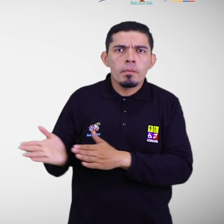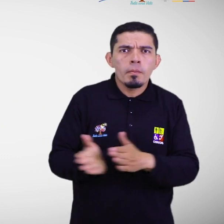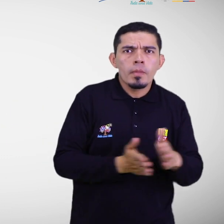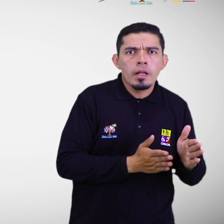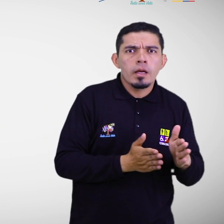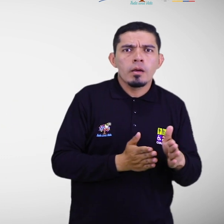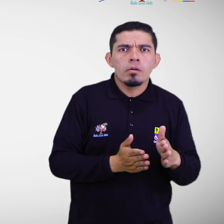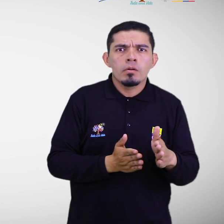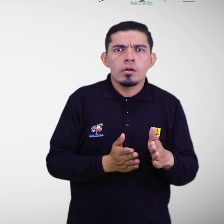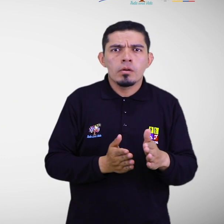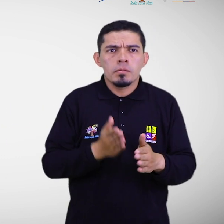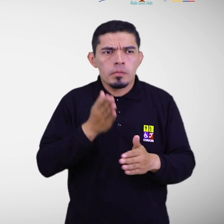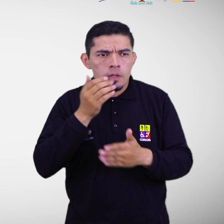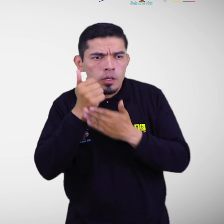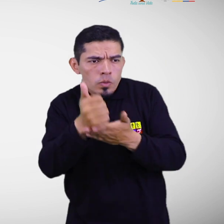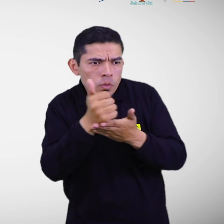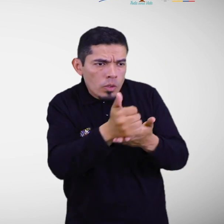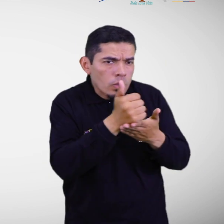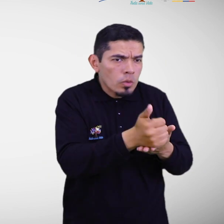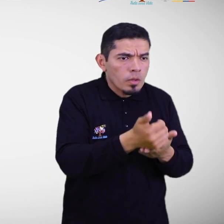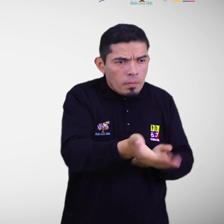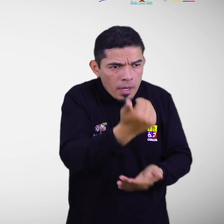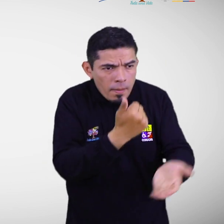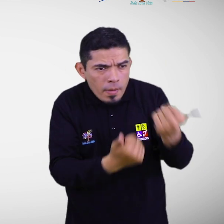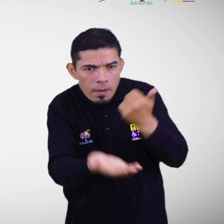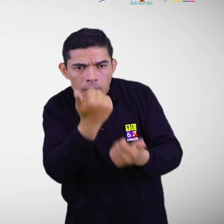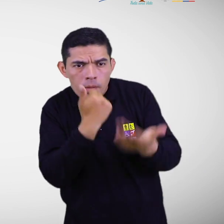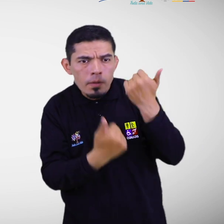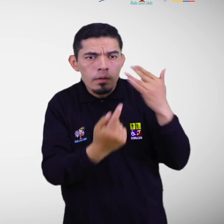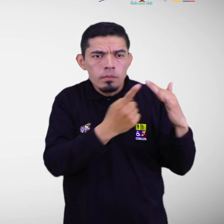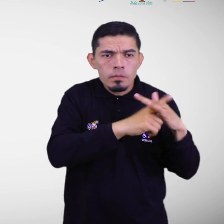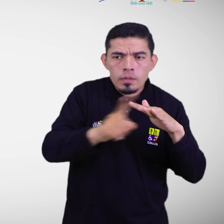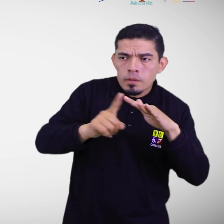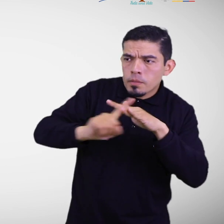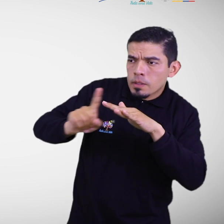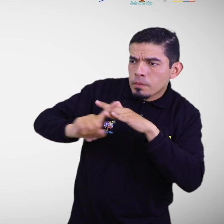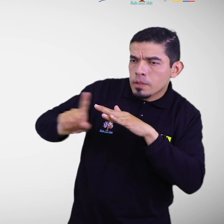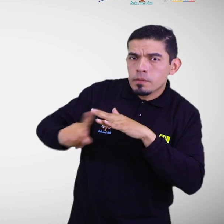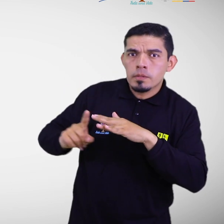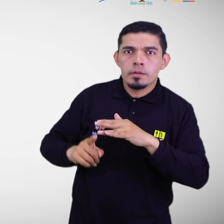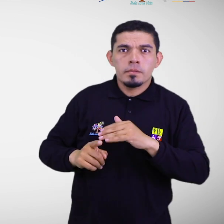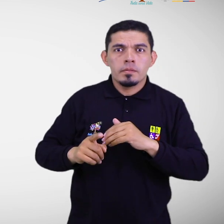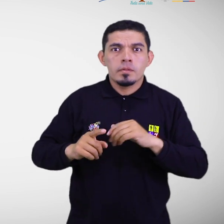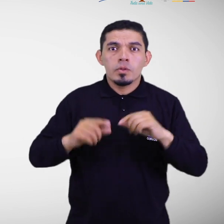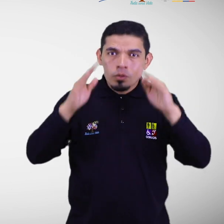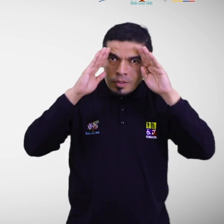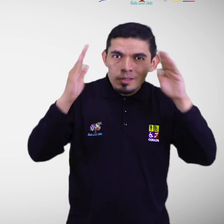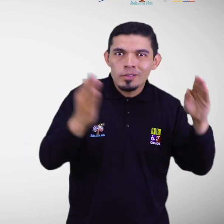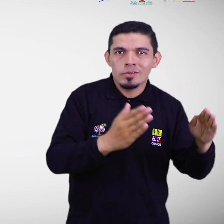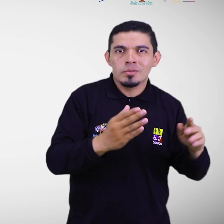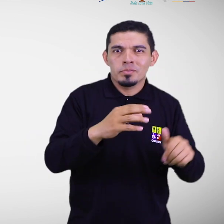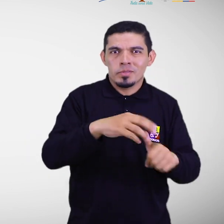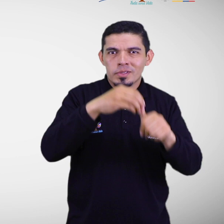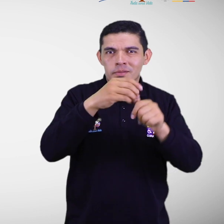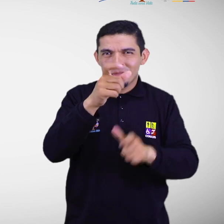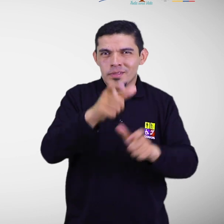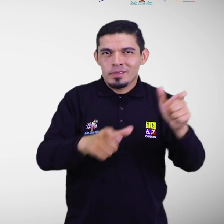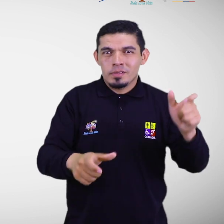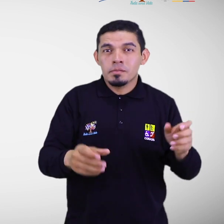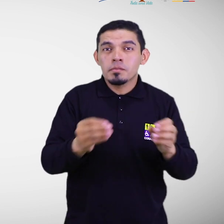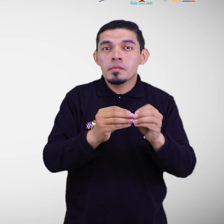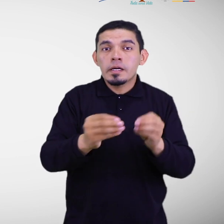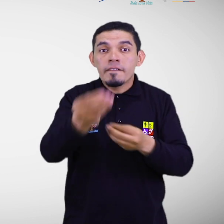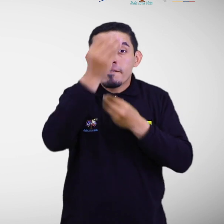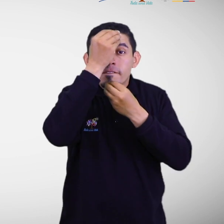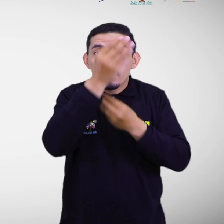específicos para evacuar de manera rápida y segura a las personas de atención prioritaria, además de dar información